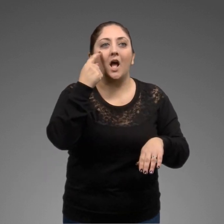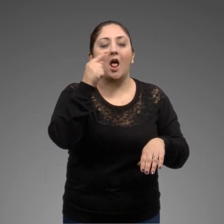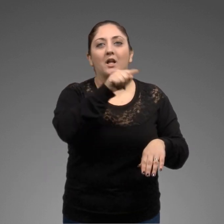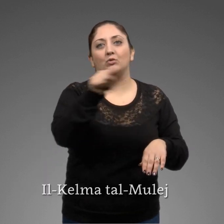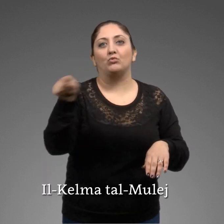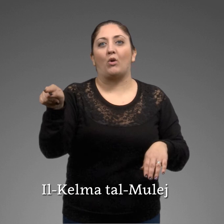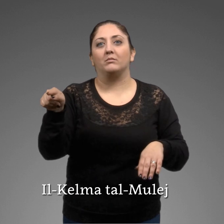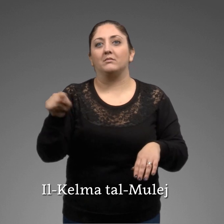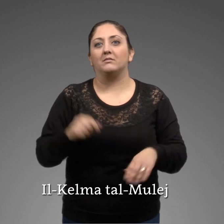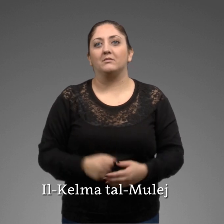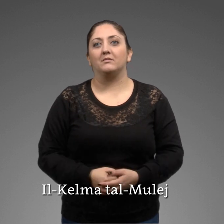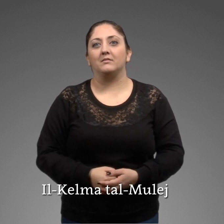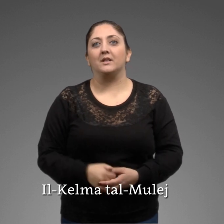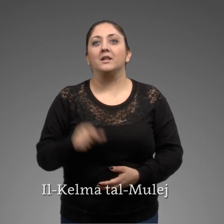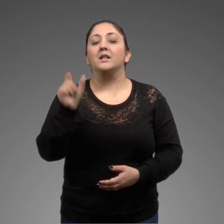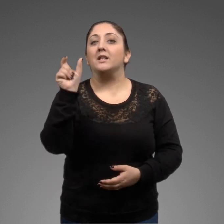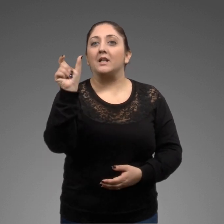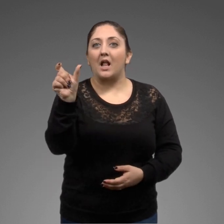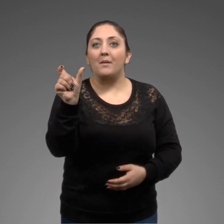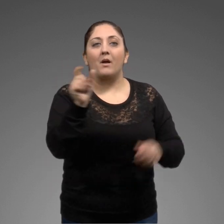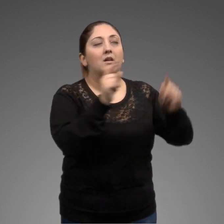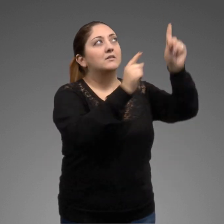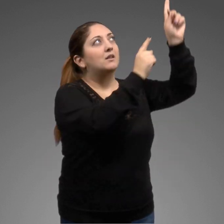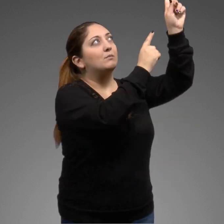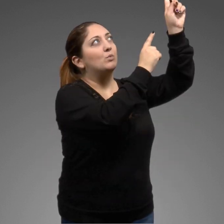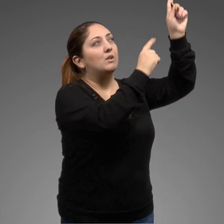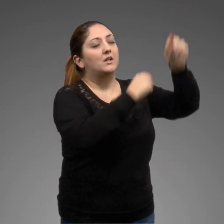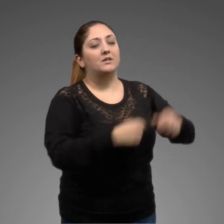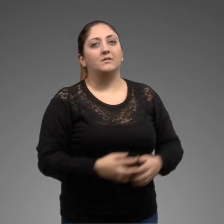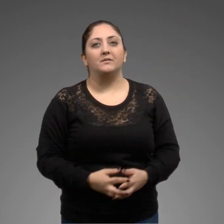l-kramata l-mulej l-kramata l